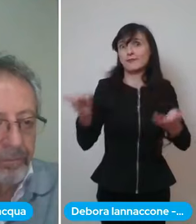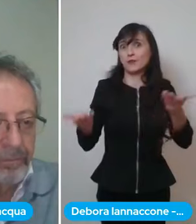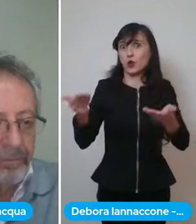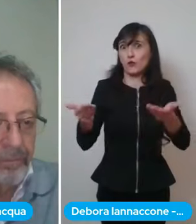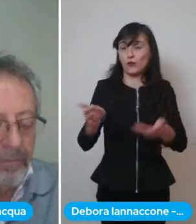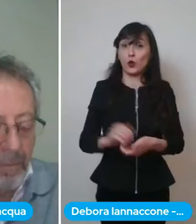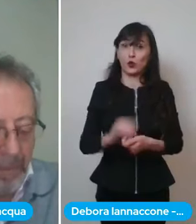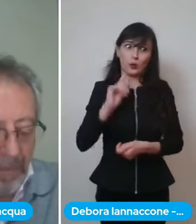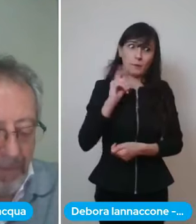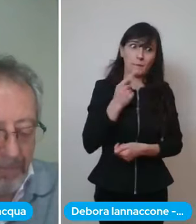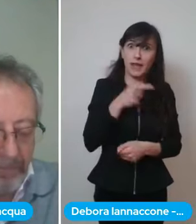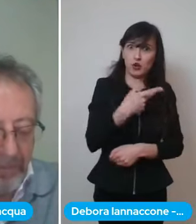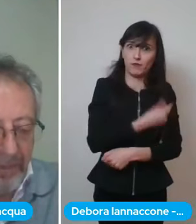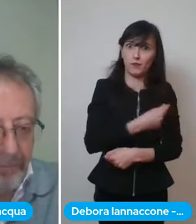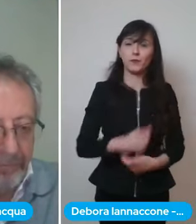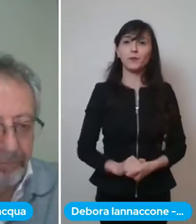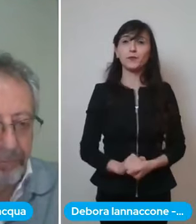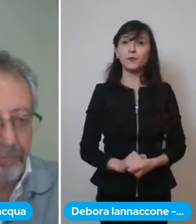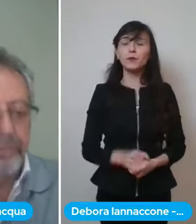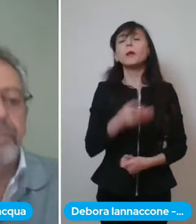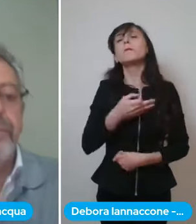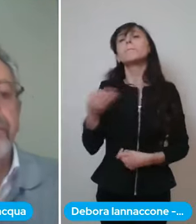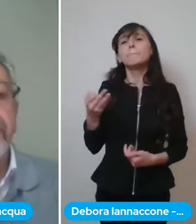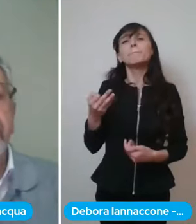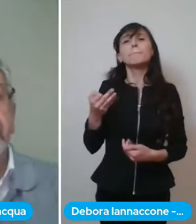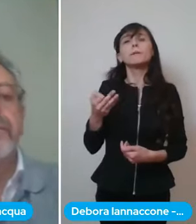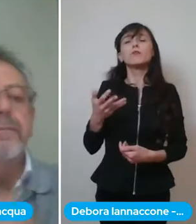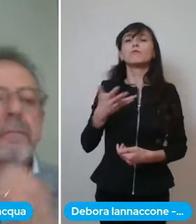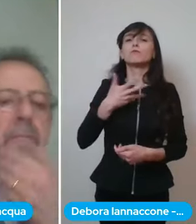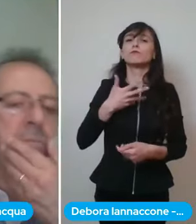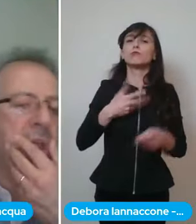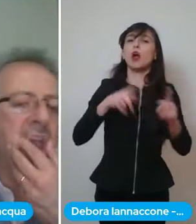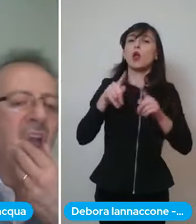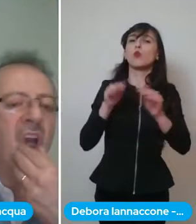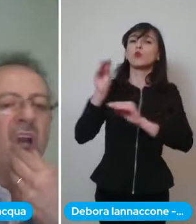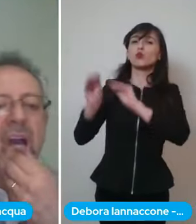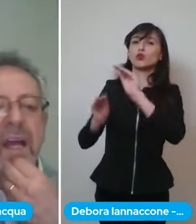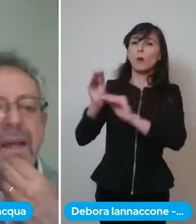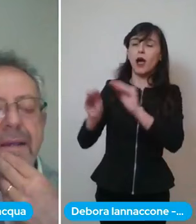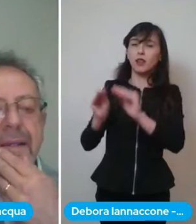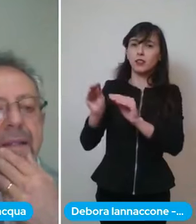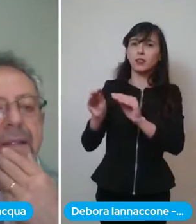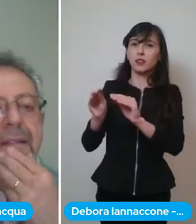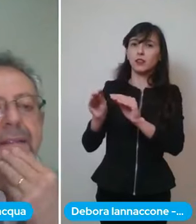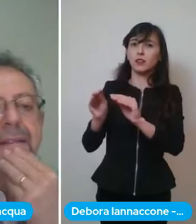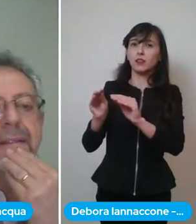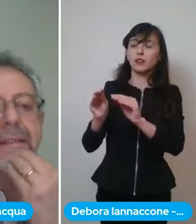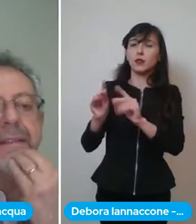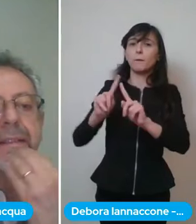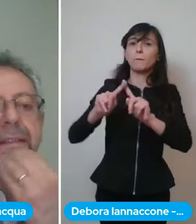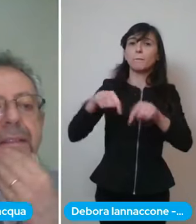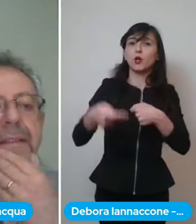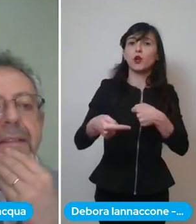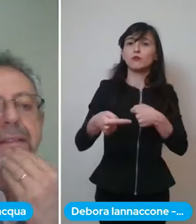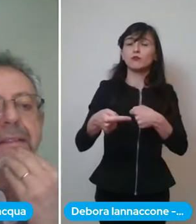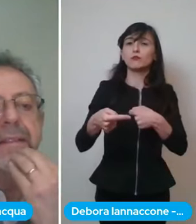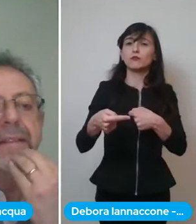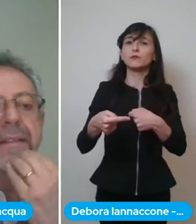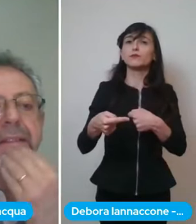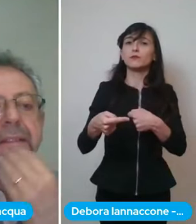bene dunque ci sono un paio di domande per il dottor bevi l'acqua quindi poi ci sono alcune domande che riguardano